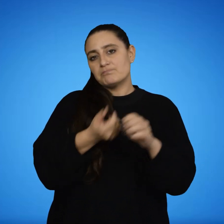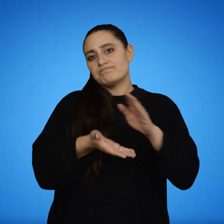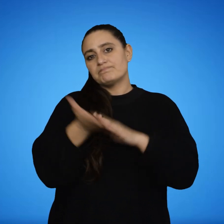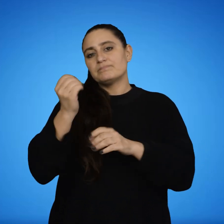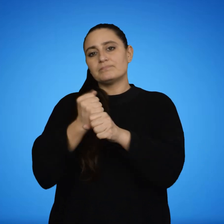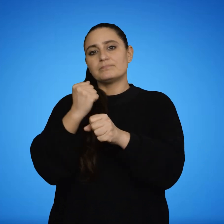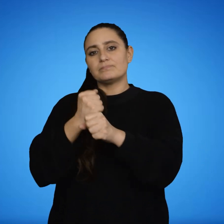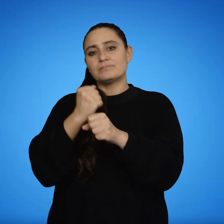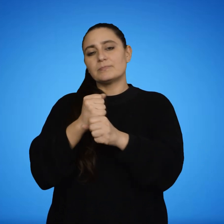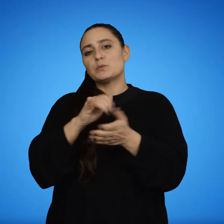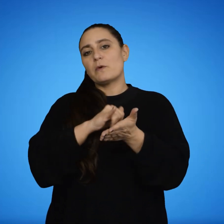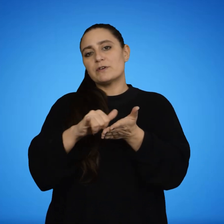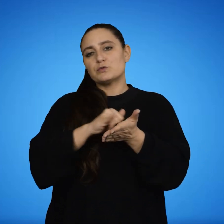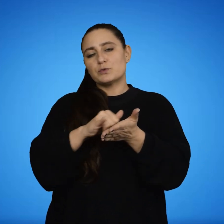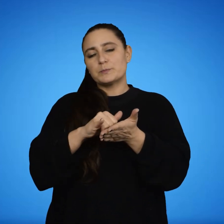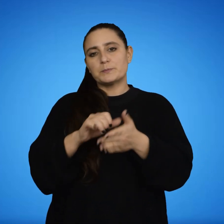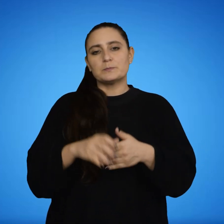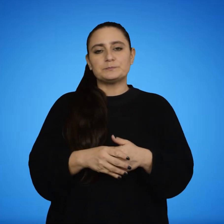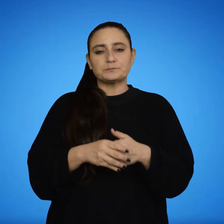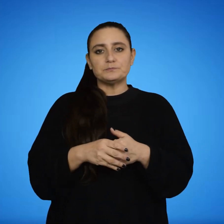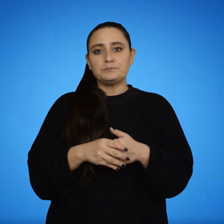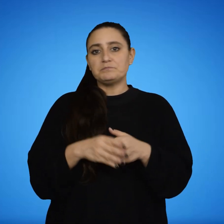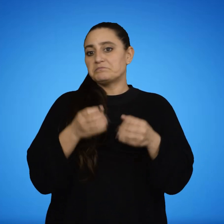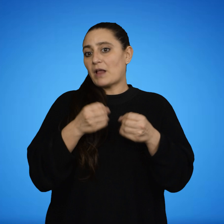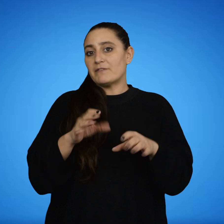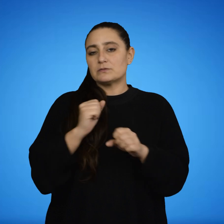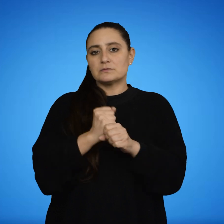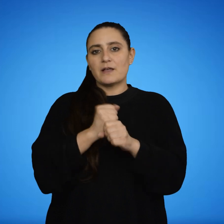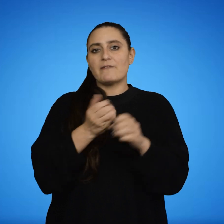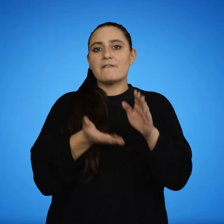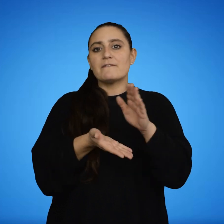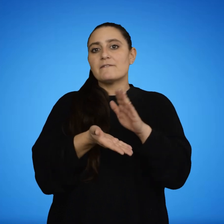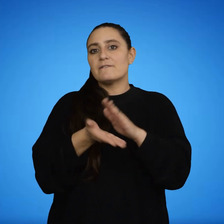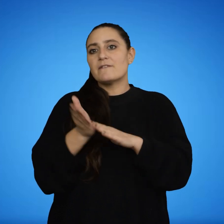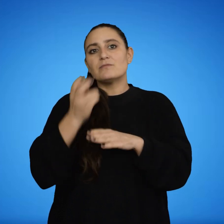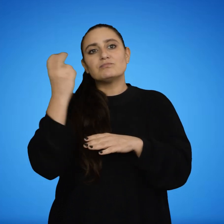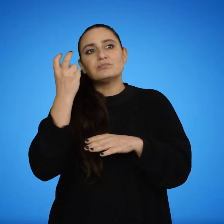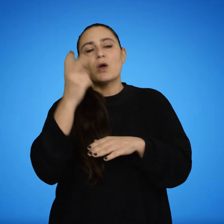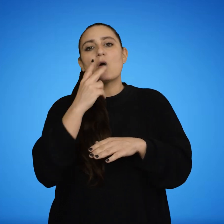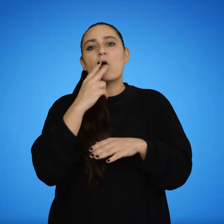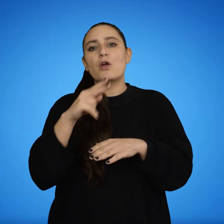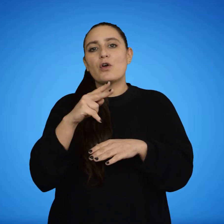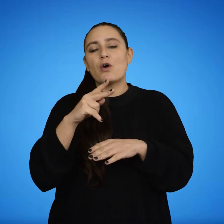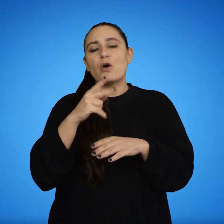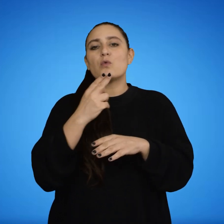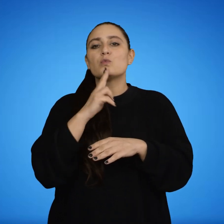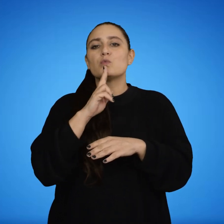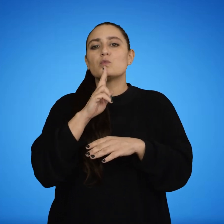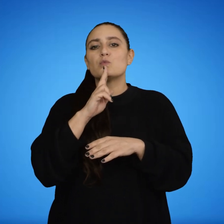al año siguiente para ser empleado en Nueva York. Dejó el trabajo para ir en busca de oro en Honduras,